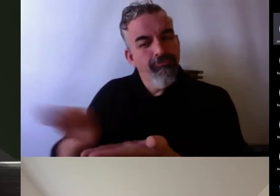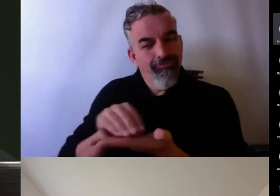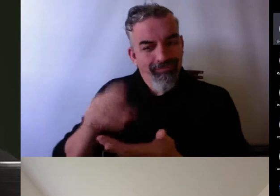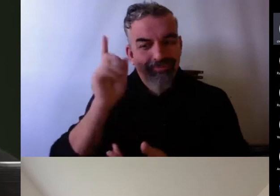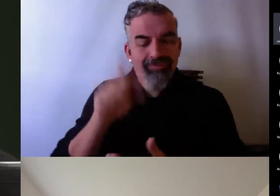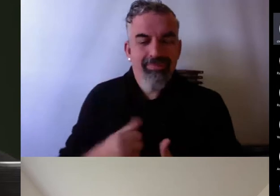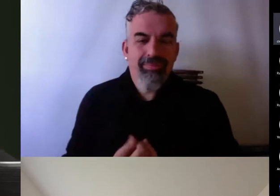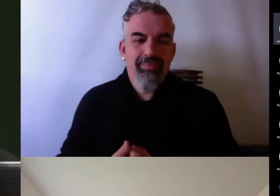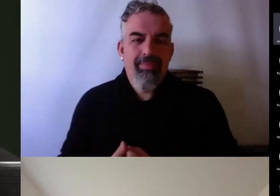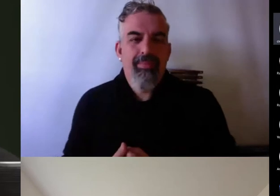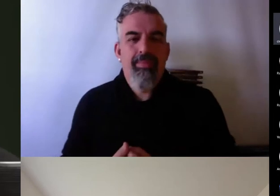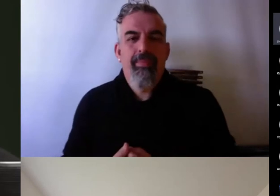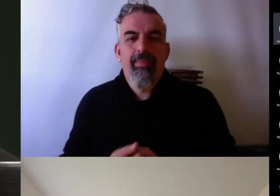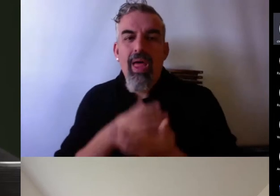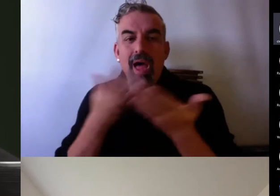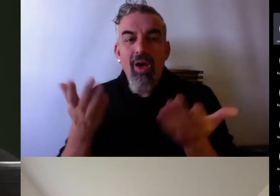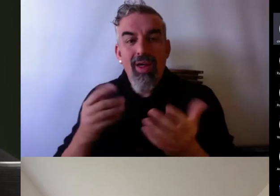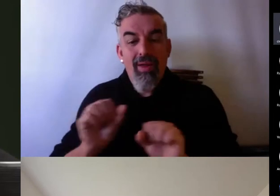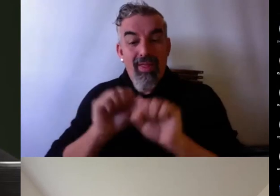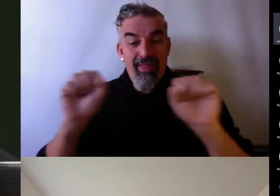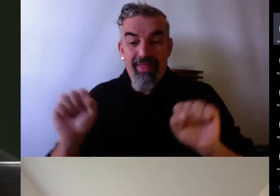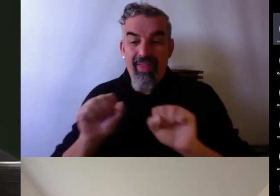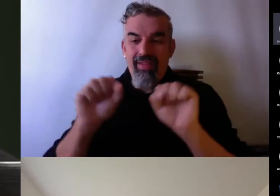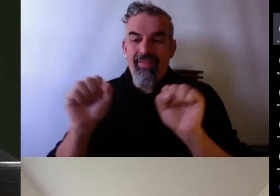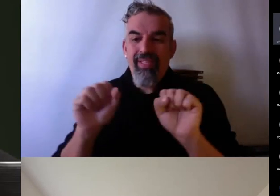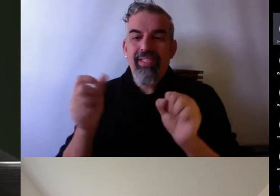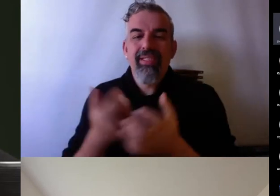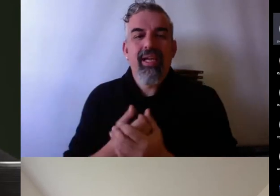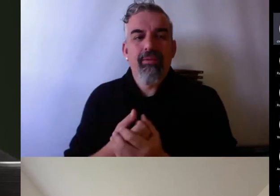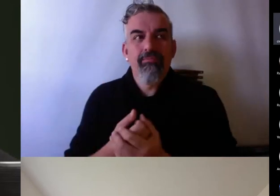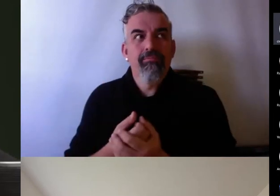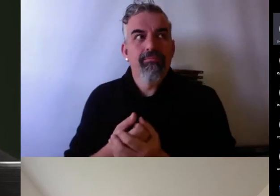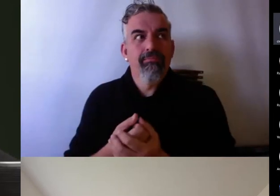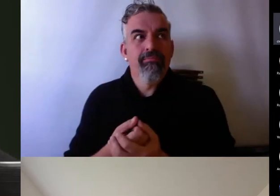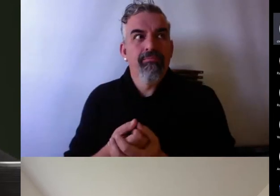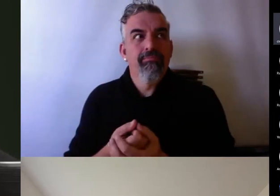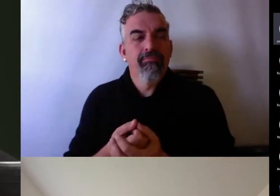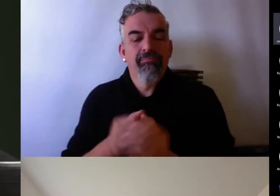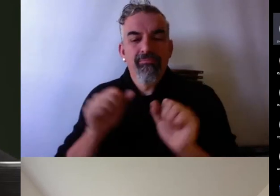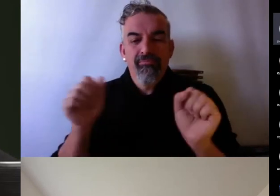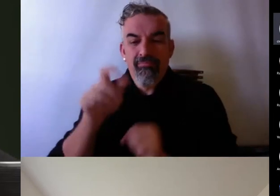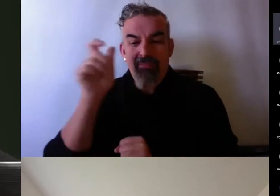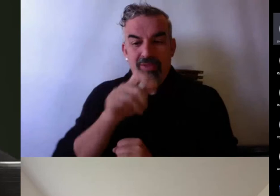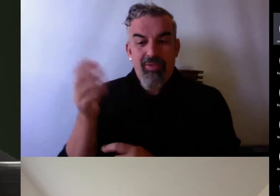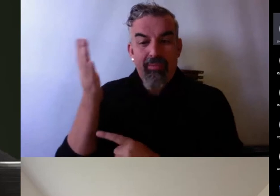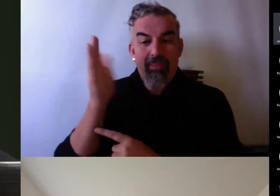Pues una vez hechas las presentaciones, quería comenzar la